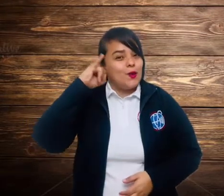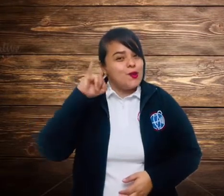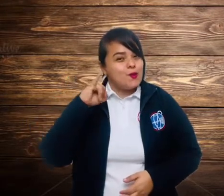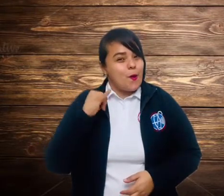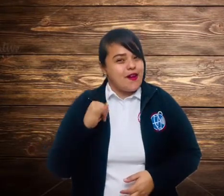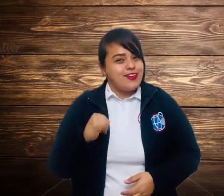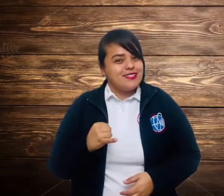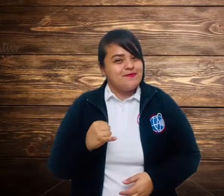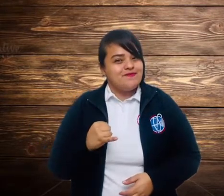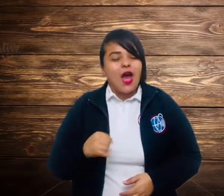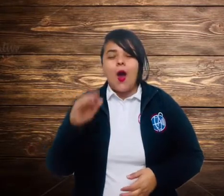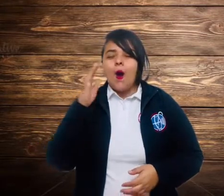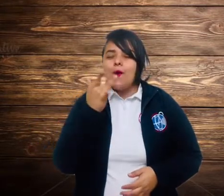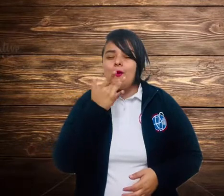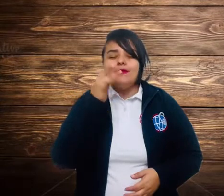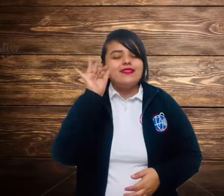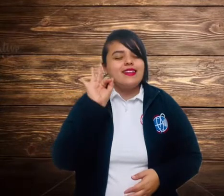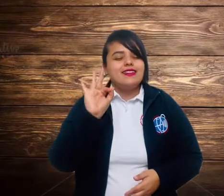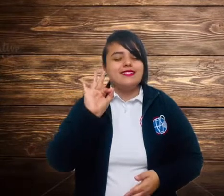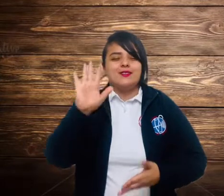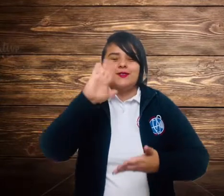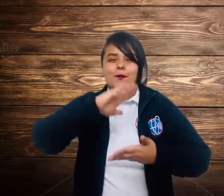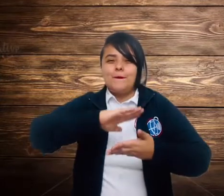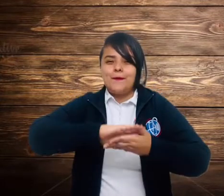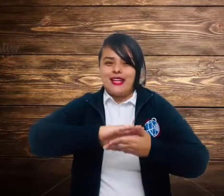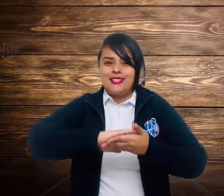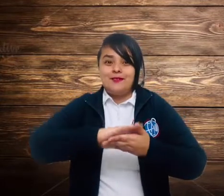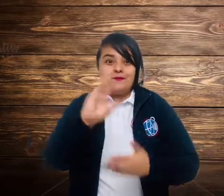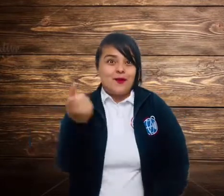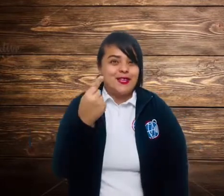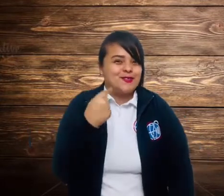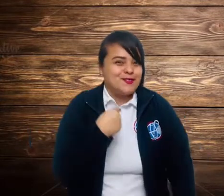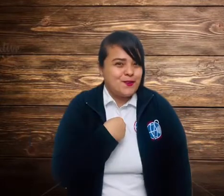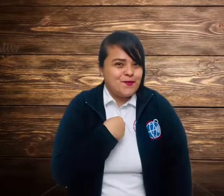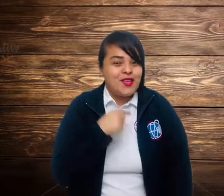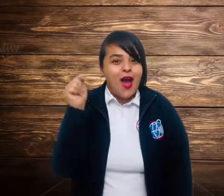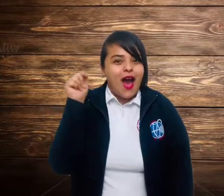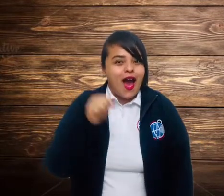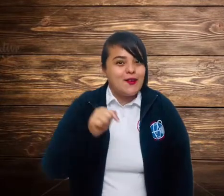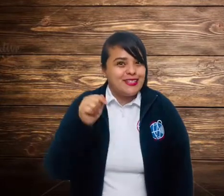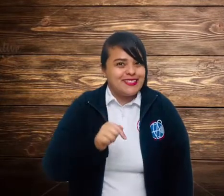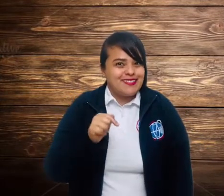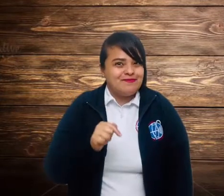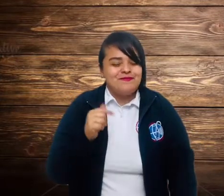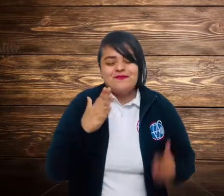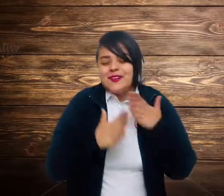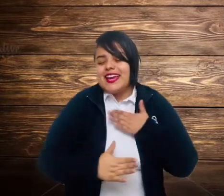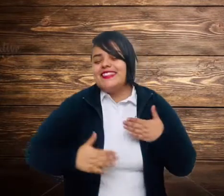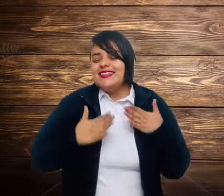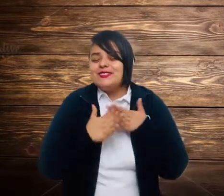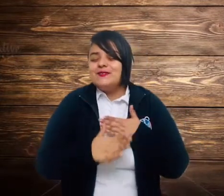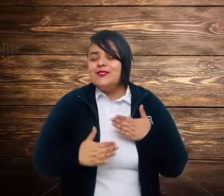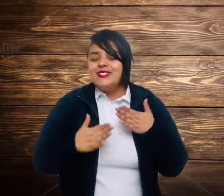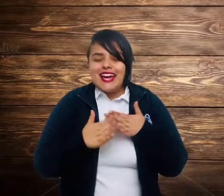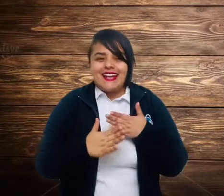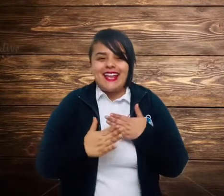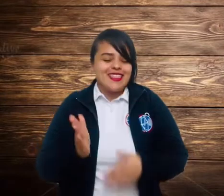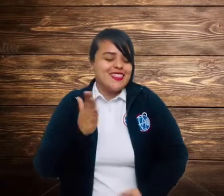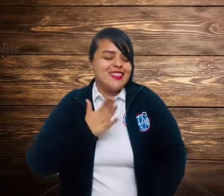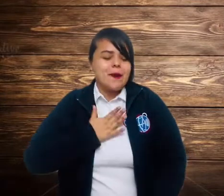los jueves un delicioso pache. Por eso yo ahorita voy a disfrutar de